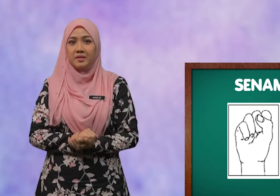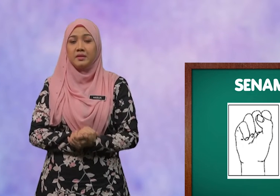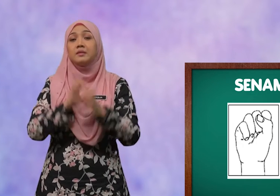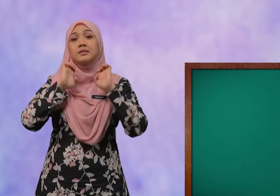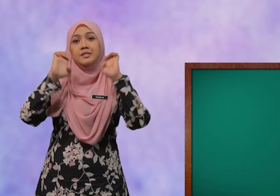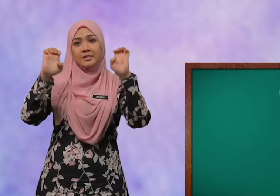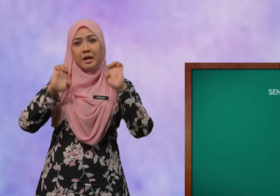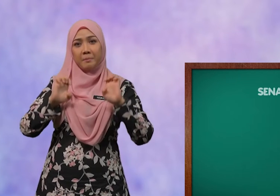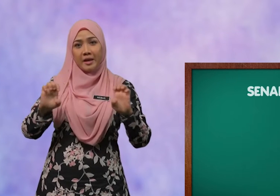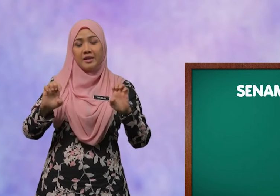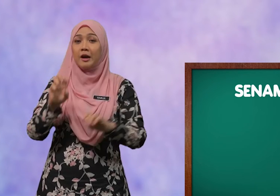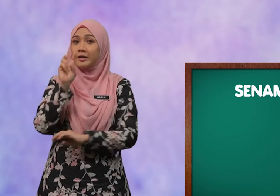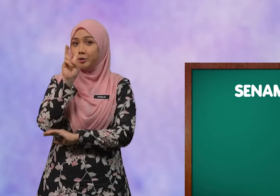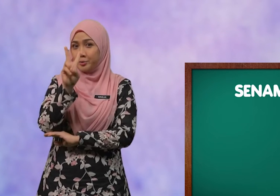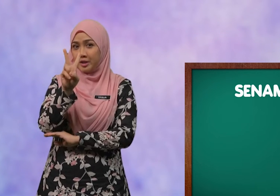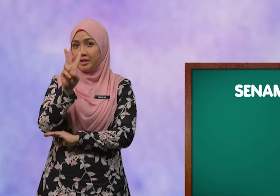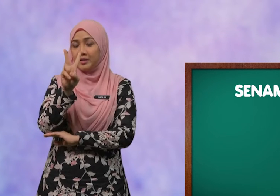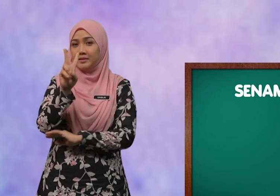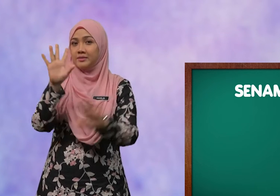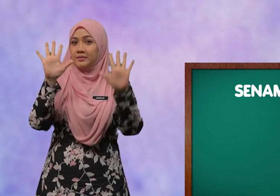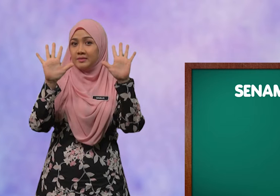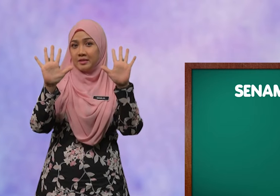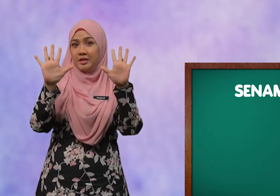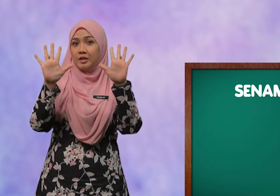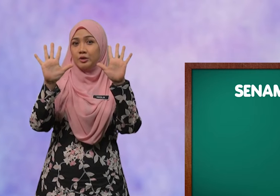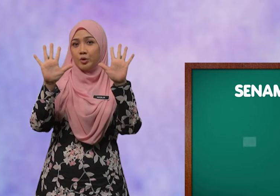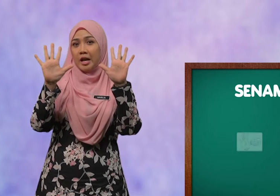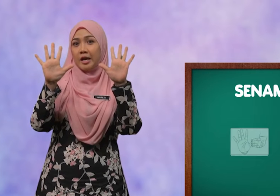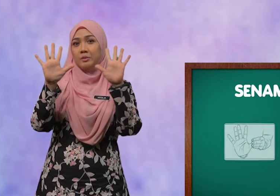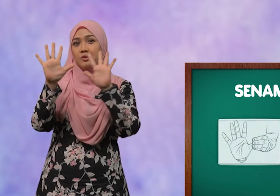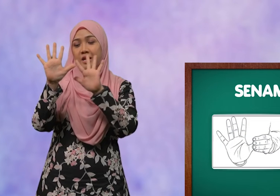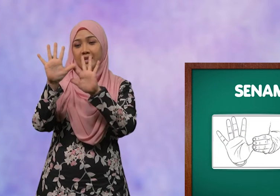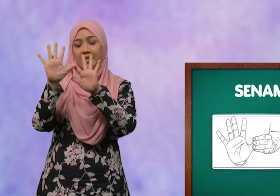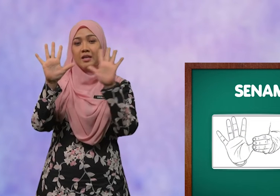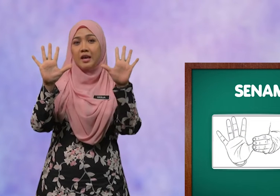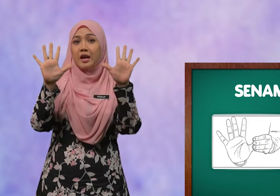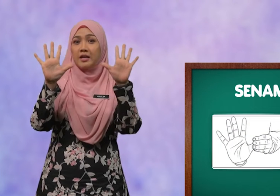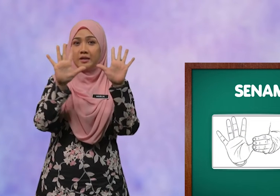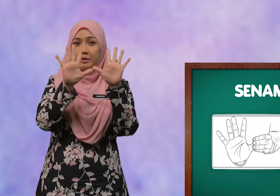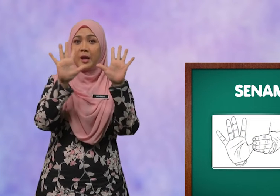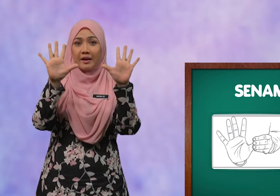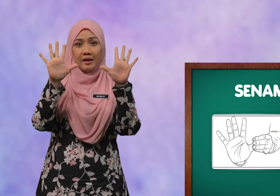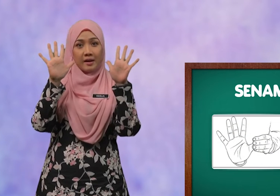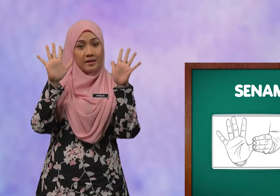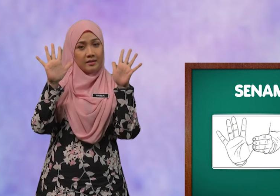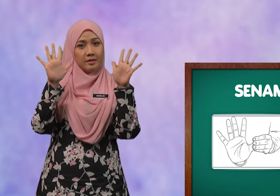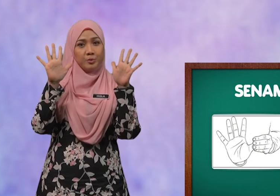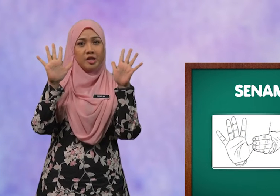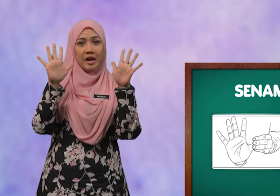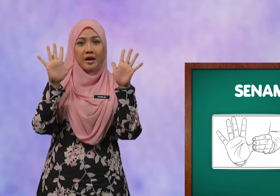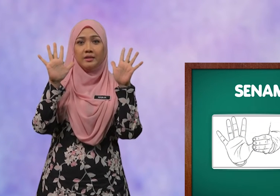Senaman yang kedua Tolak ibu jari ke belakang Kemudian,